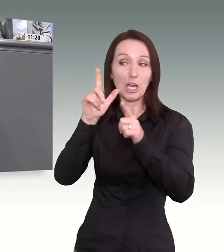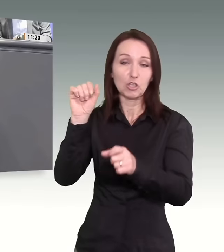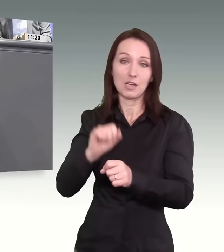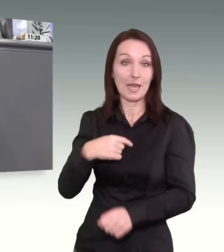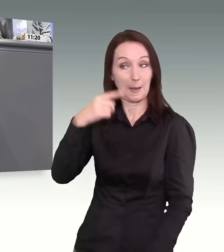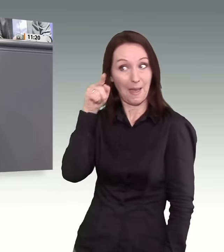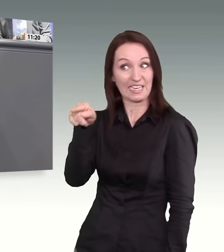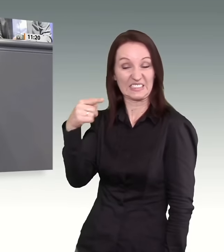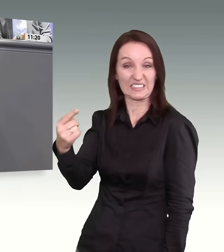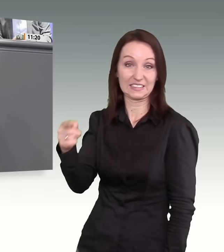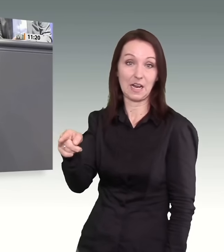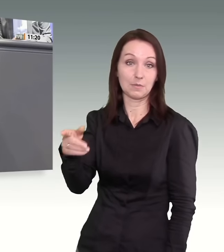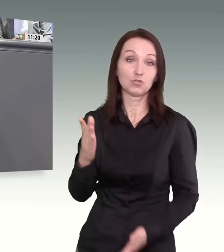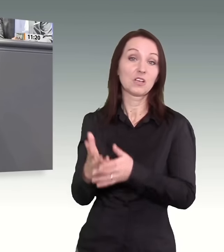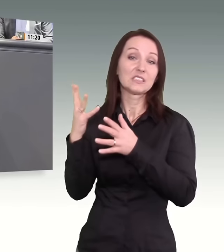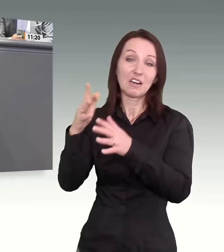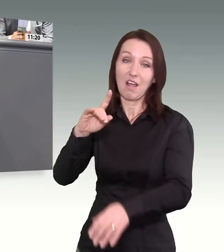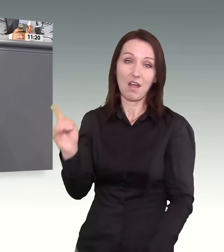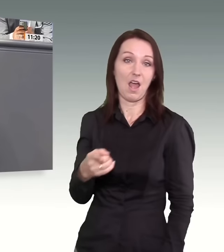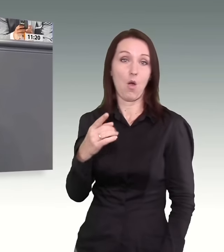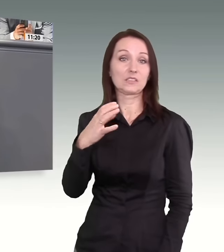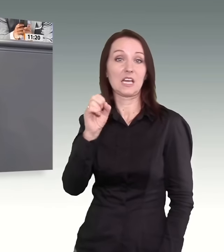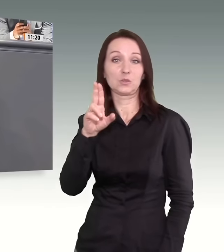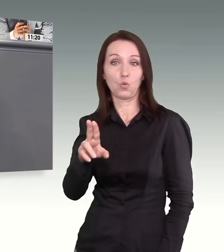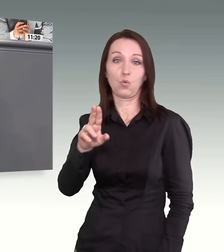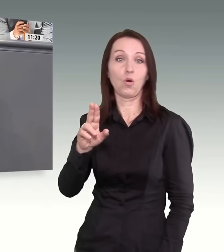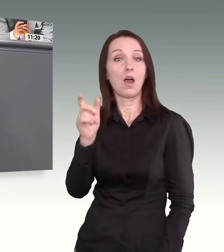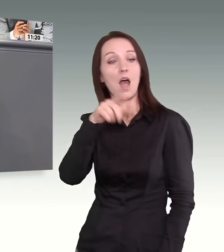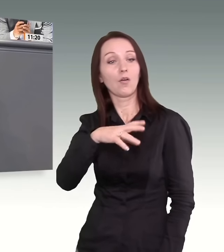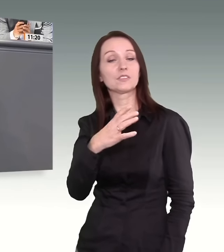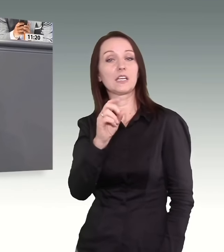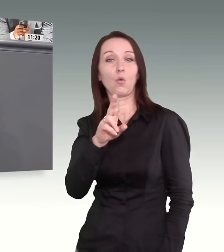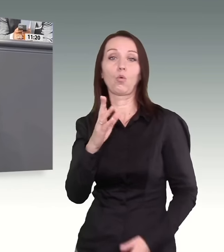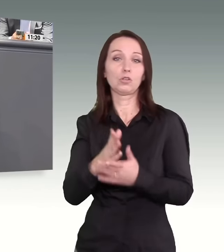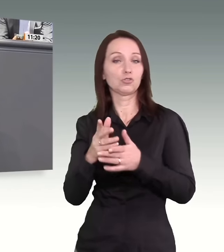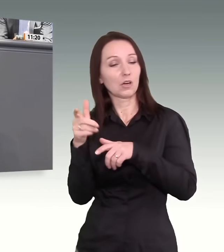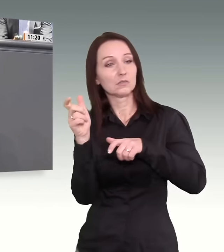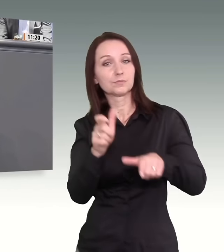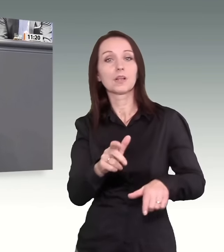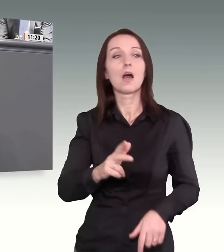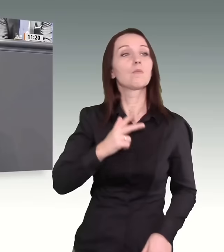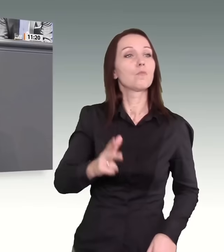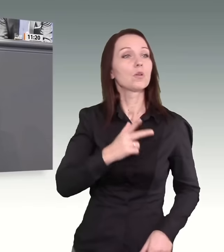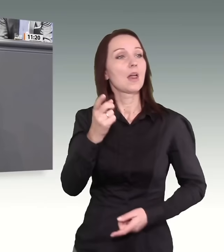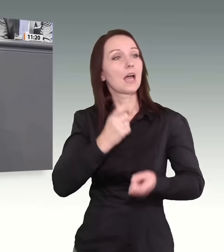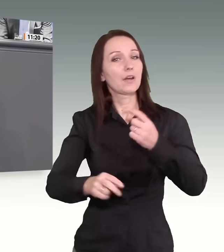Jahrzehnte immer die CDU auch daran gehindert hat, eine moderne Einwanderungspolitik erfolgreich auf den Weg zu bringen.